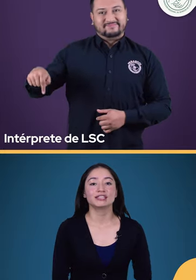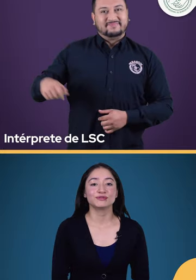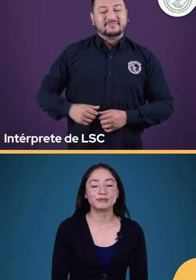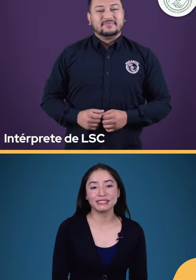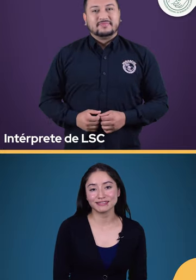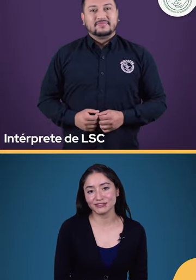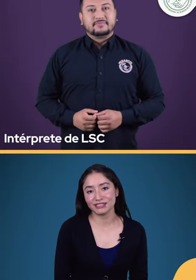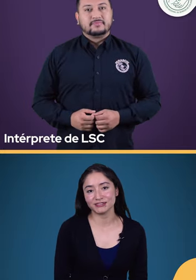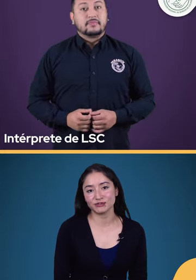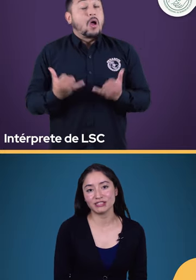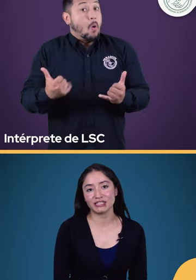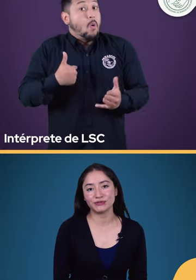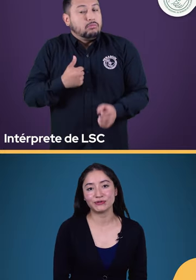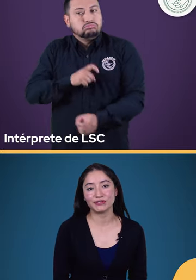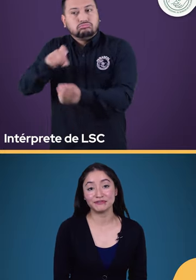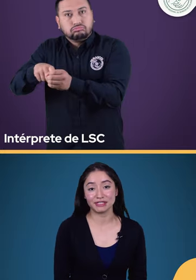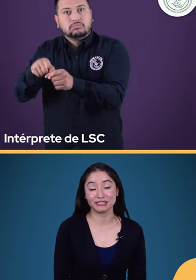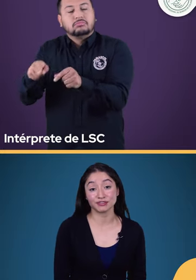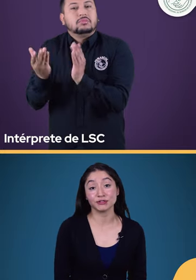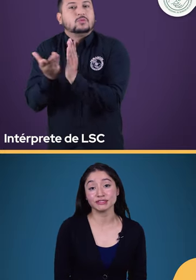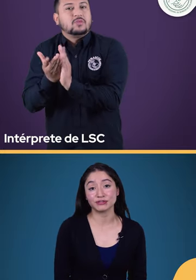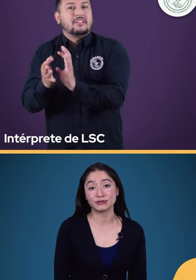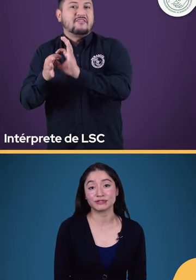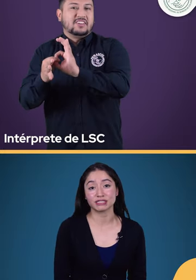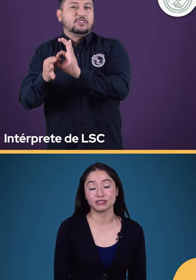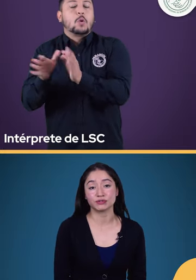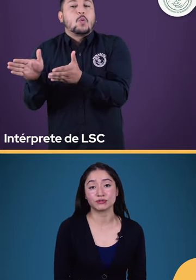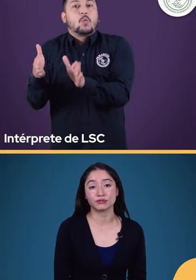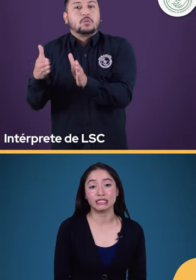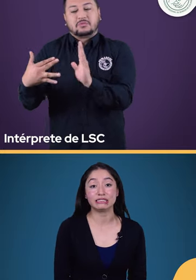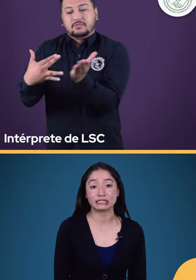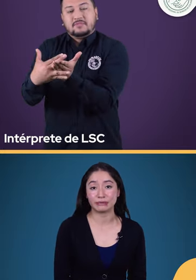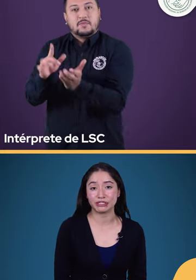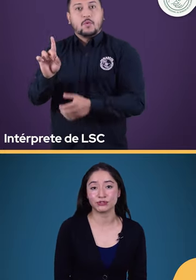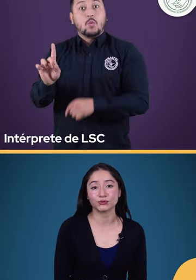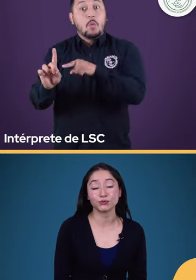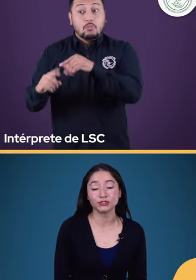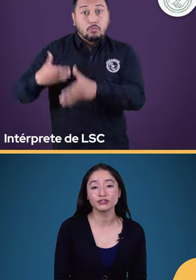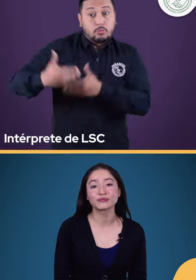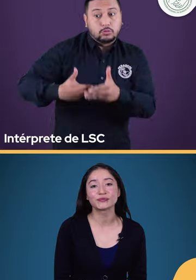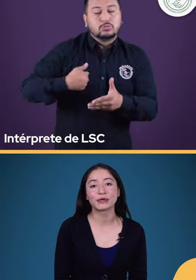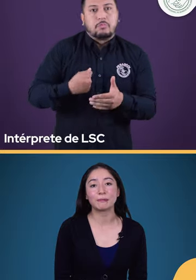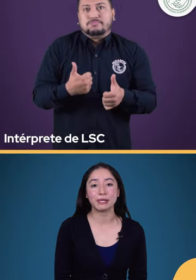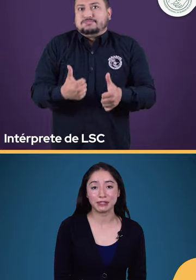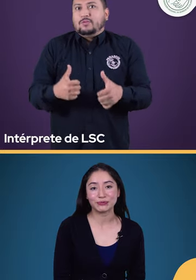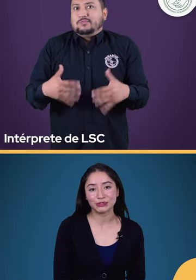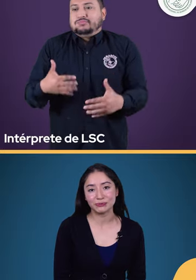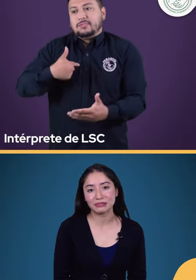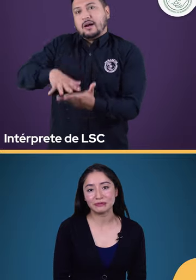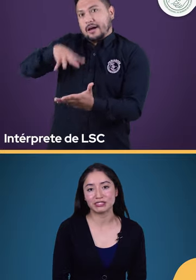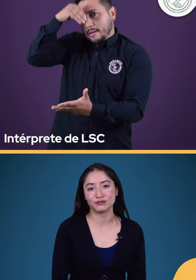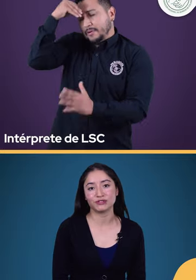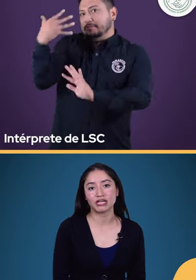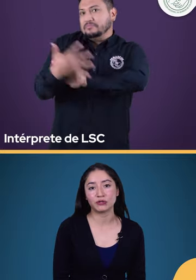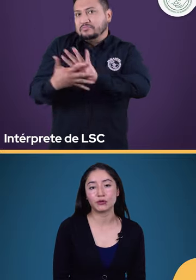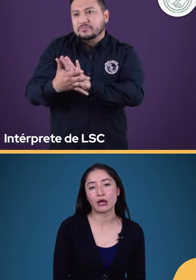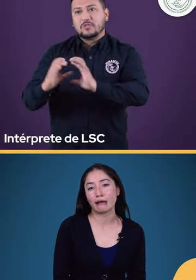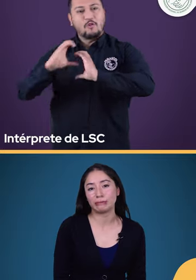Actualmente estoy estudiando en FENASCOL, estoy cursando el intermedio 1, me ha ido muy bien, me ha ayudado a